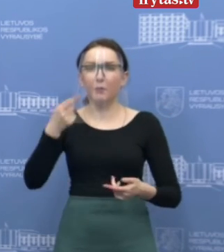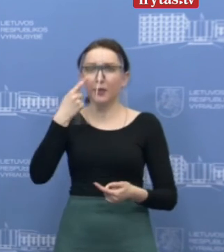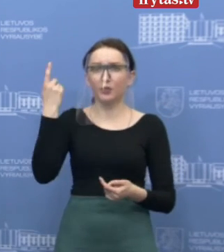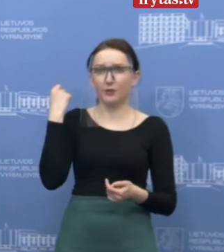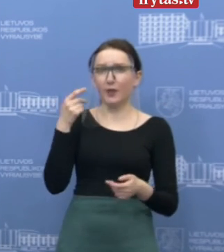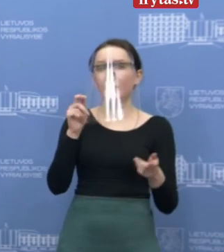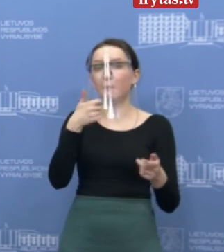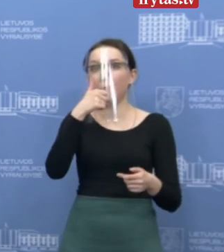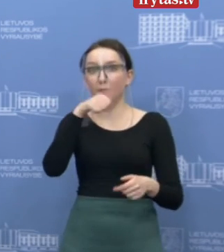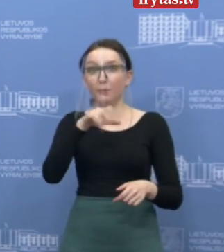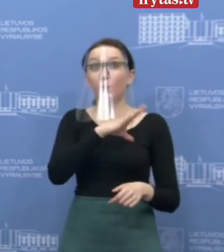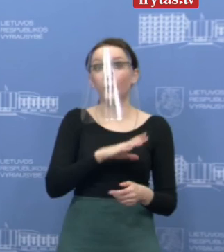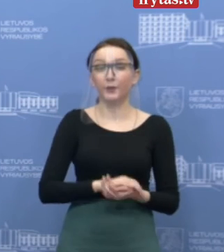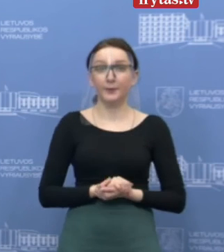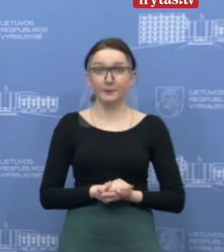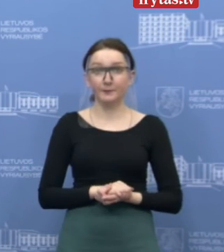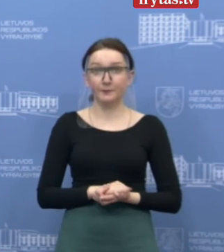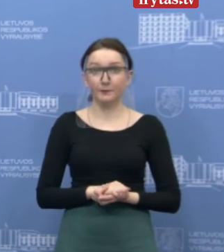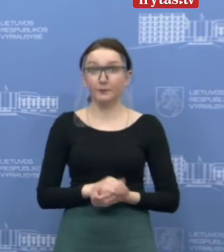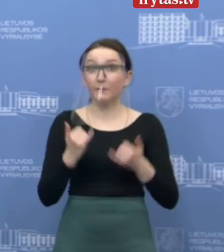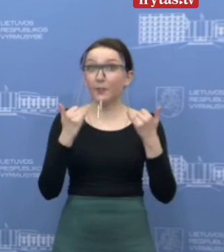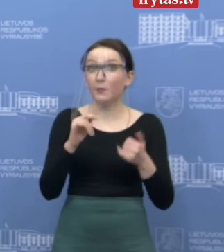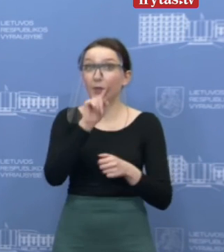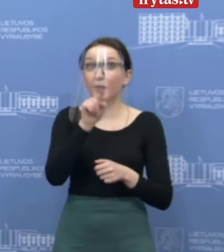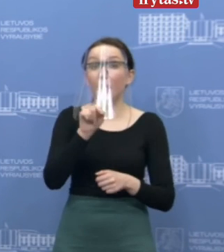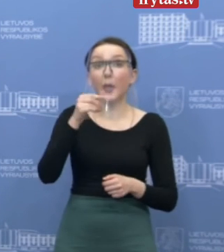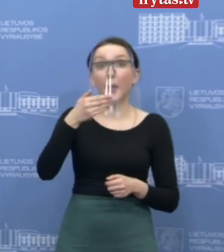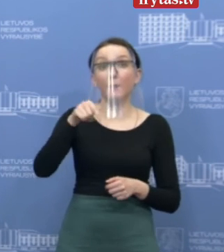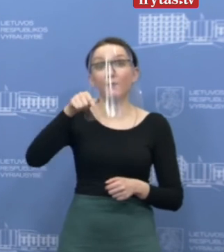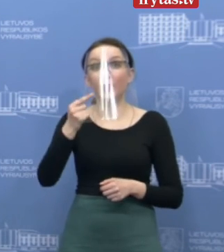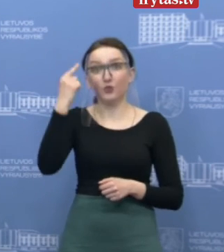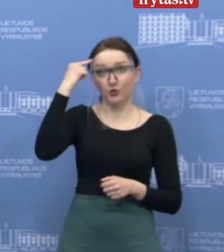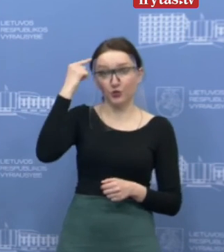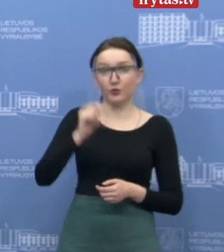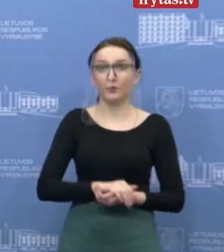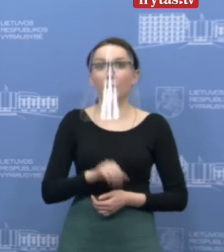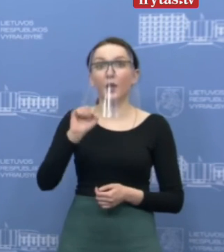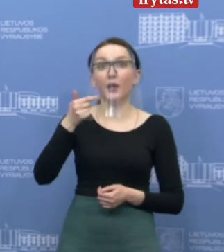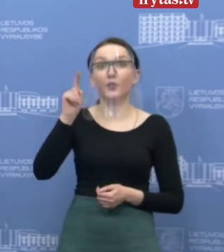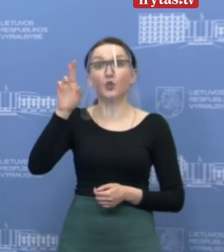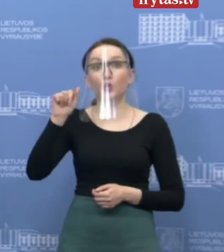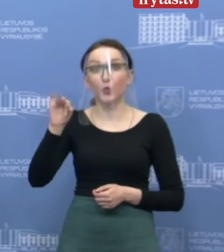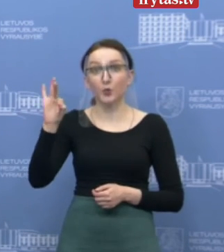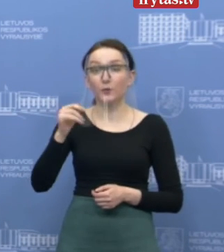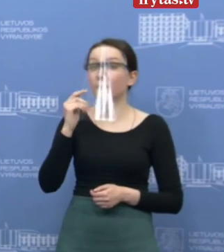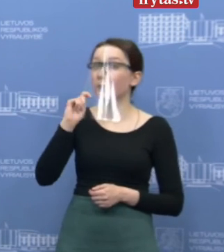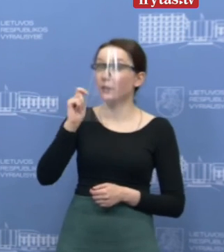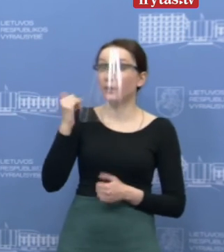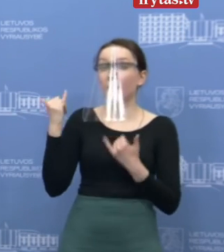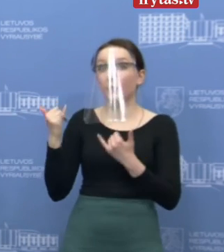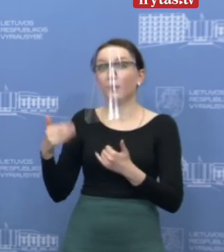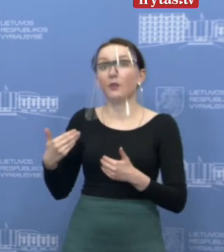praėtas savaitės šitas prieis ingimą. Taip dabar klausėm vienos žinios. Prašau, Andriu. Sveiki, gyvi.